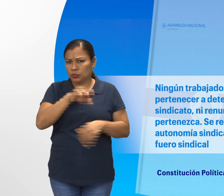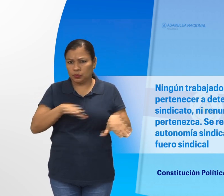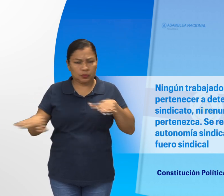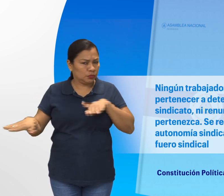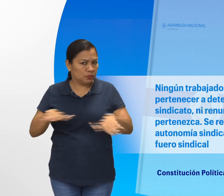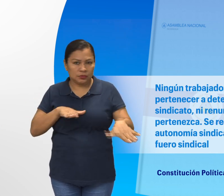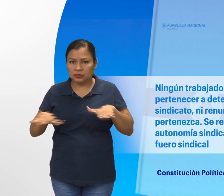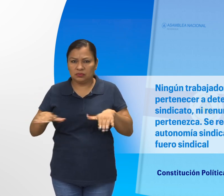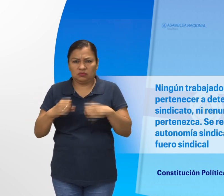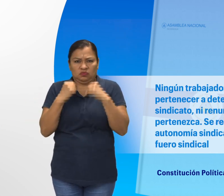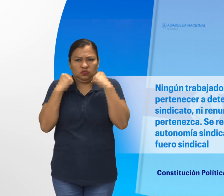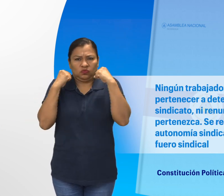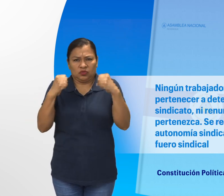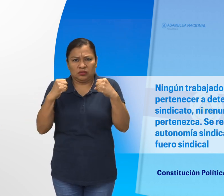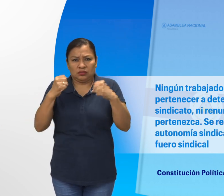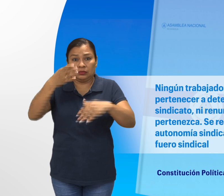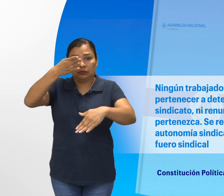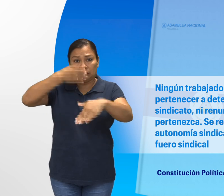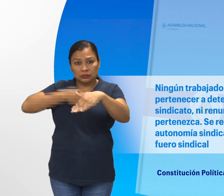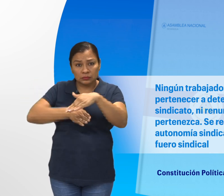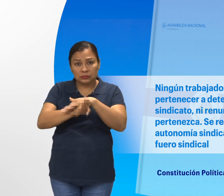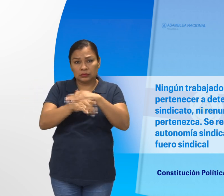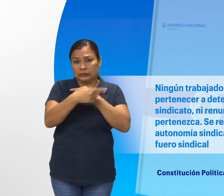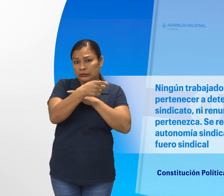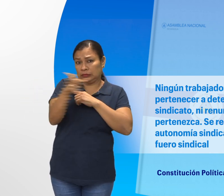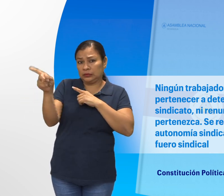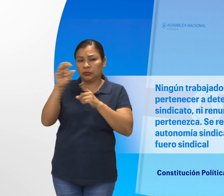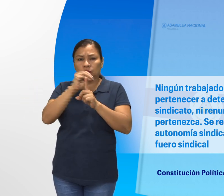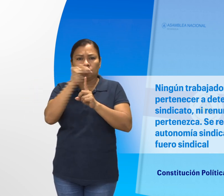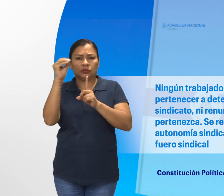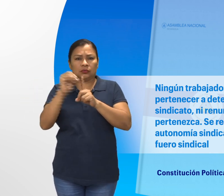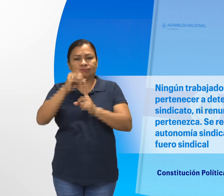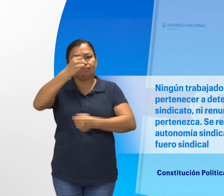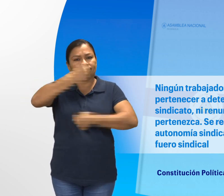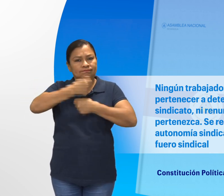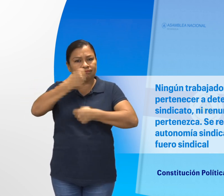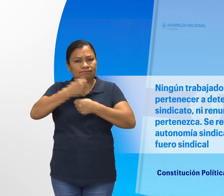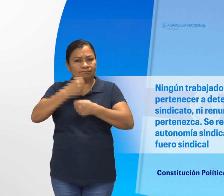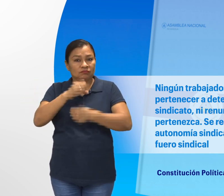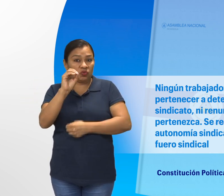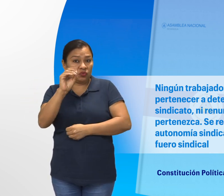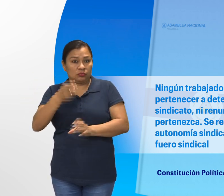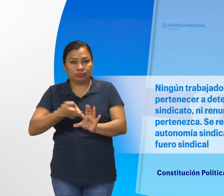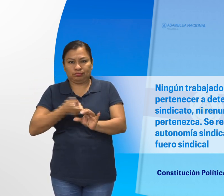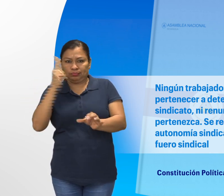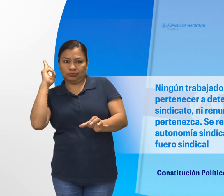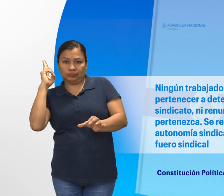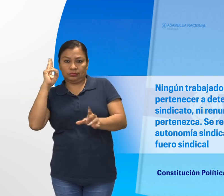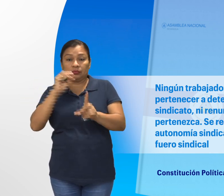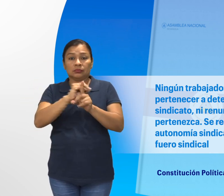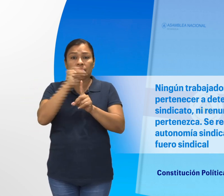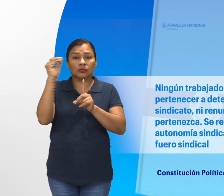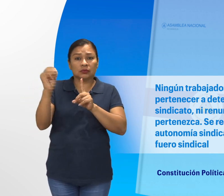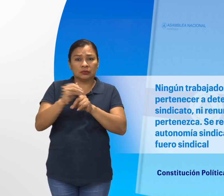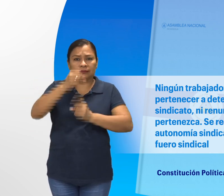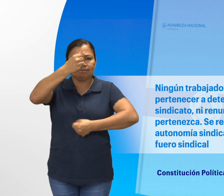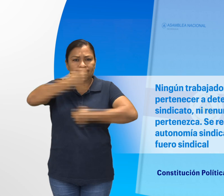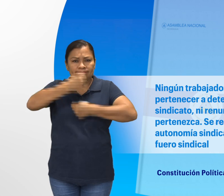Ningún trabajador está obligado a pertenecer a determinado sindicato ni renunciar al que pertenezca